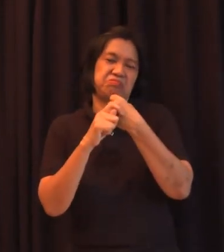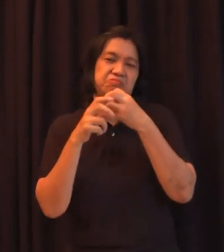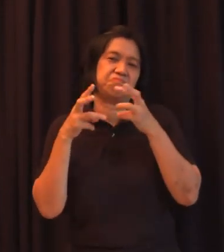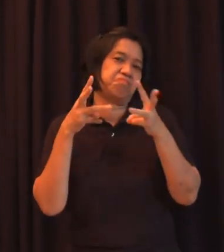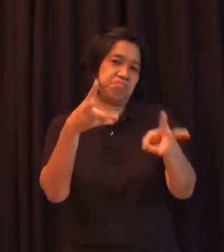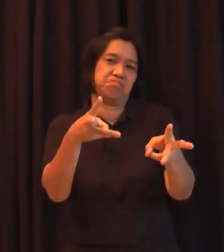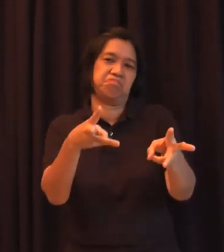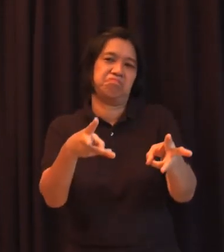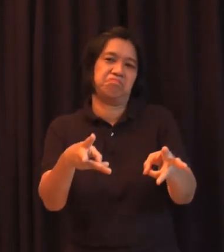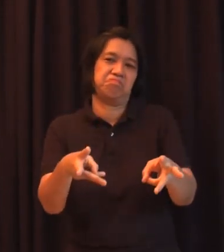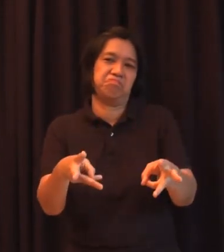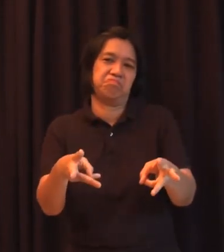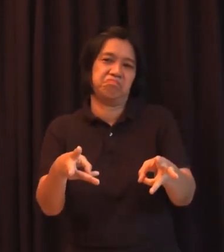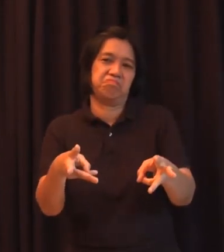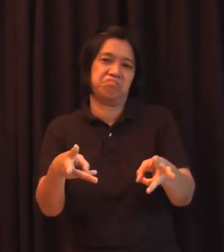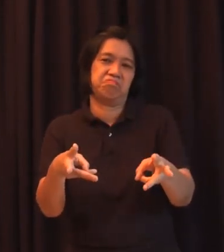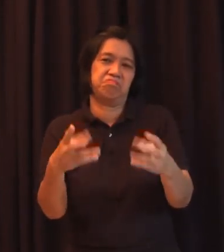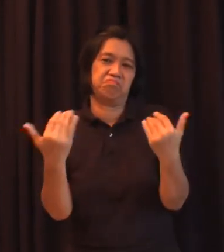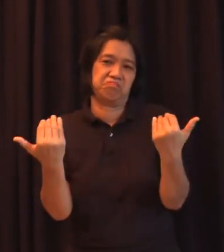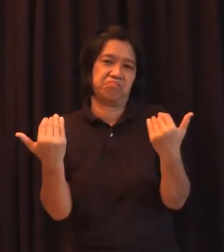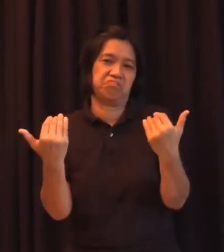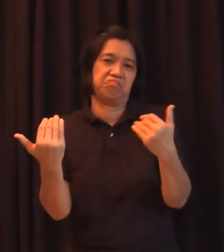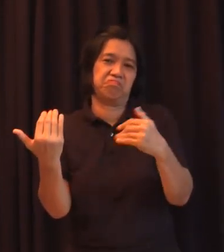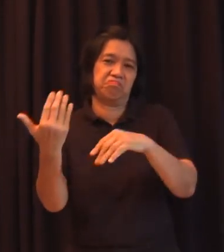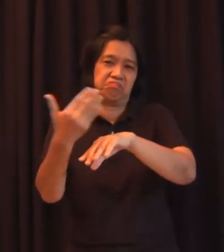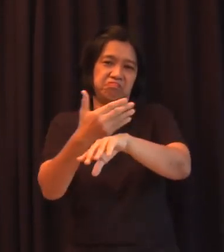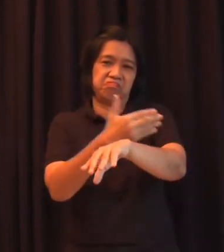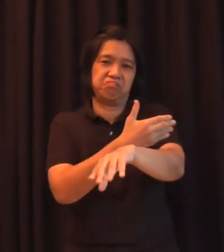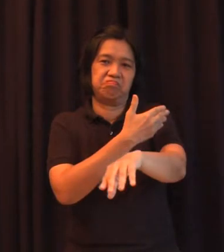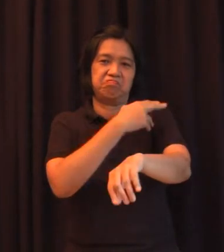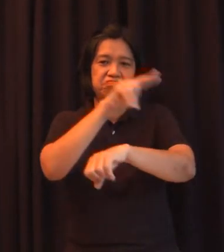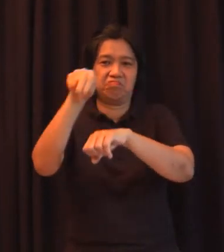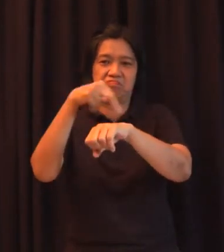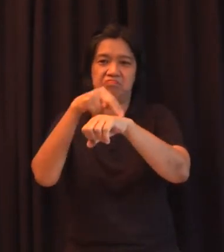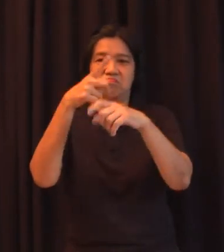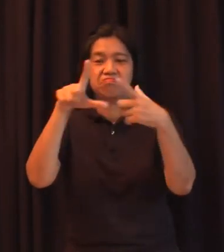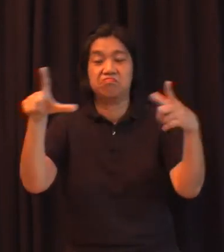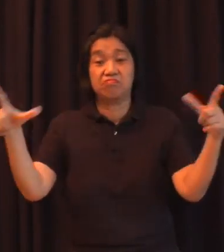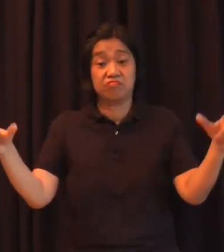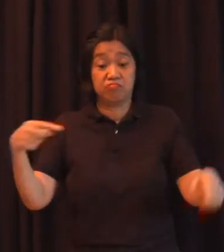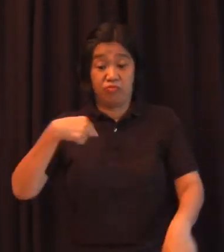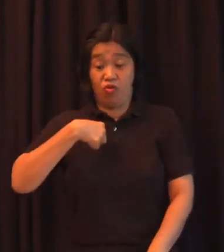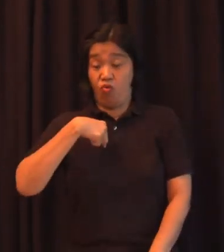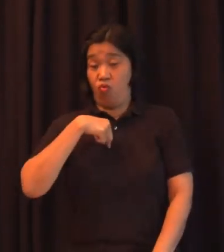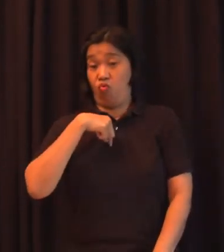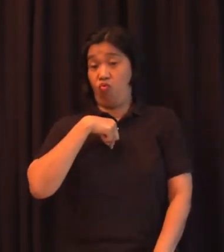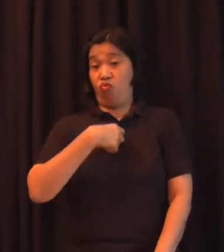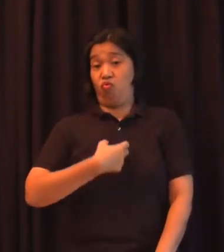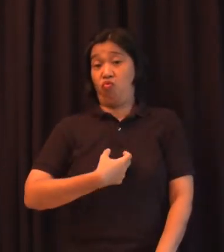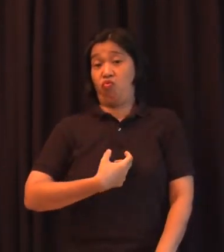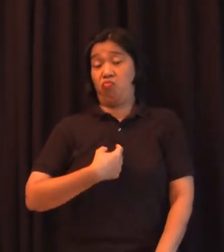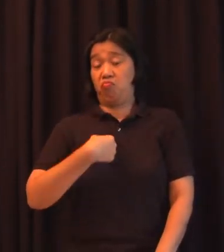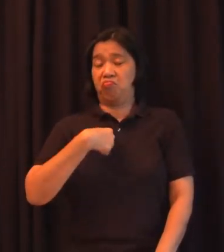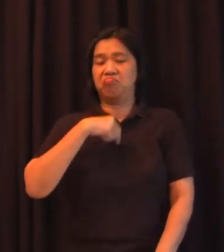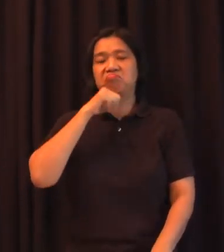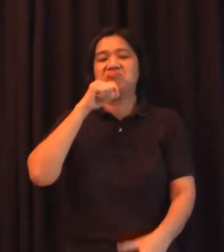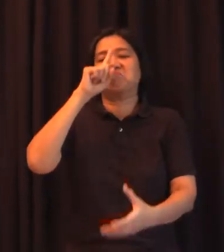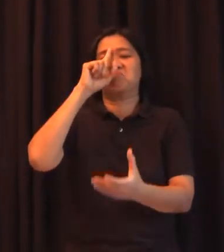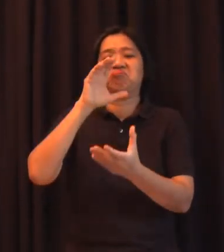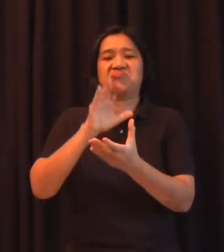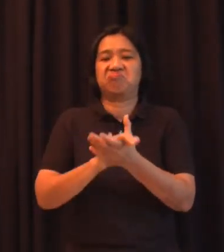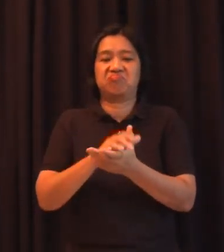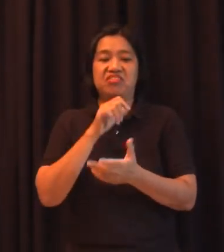lang ito sa development ng ating pang-bansang wika kasi ako personally hindi ako naniniwala na dapat hiram lang tayo ng hiram